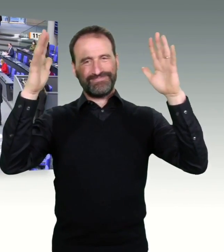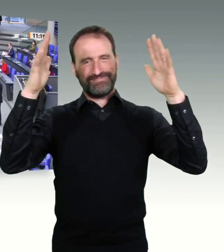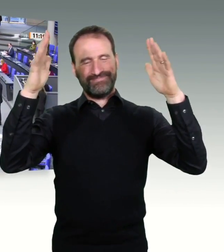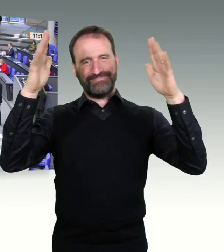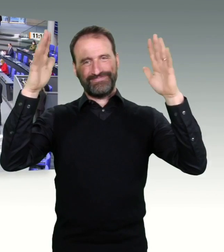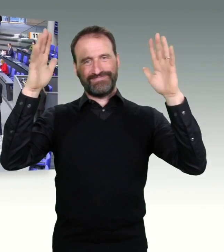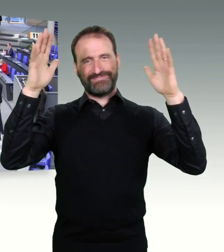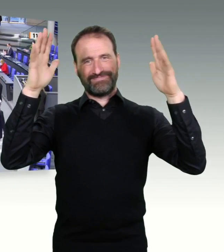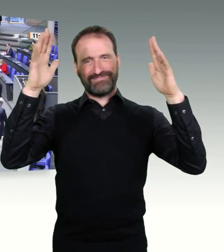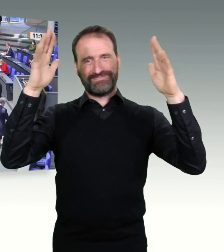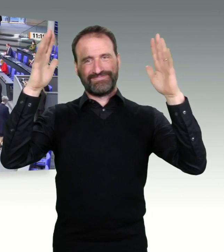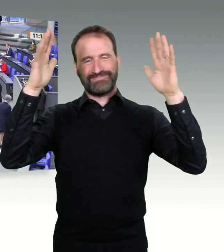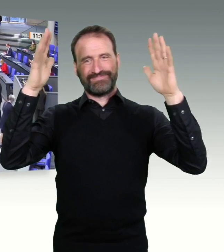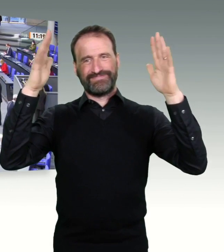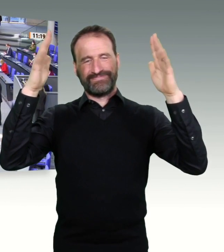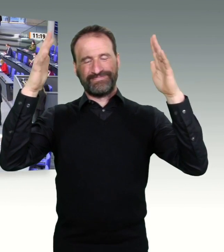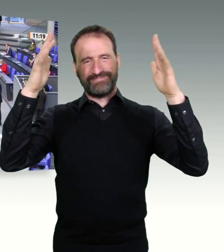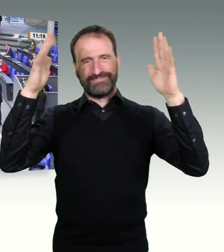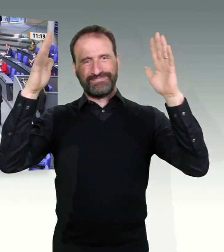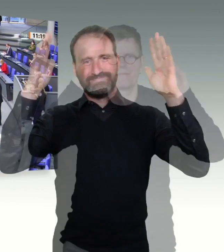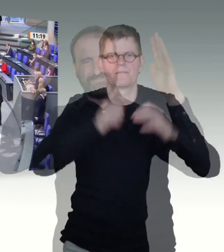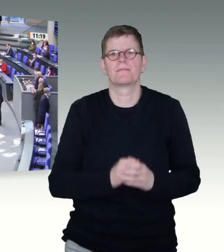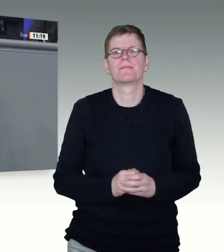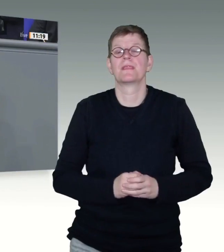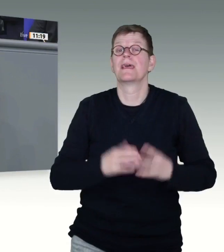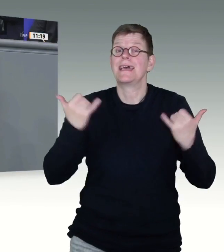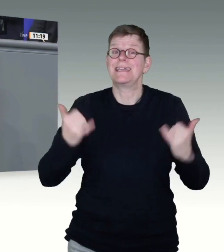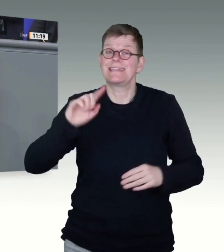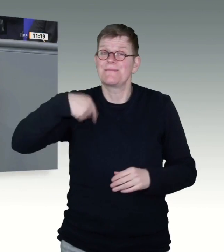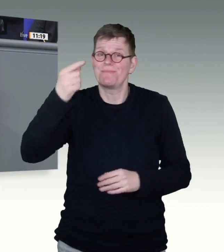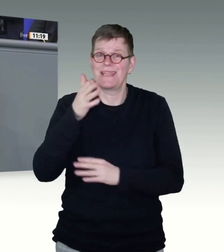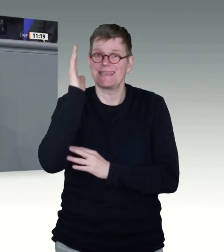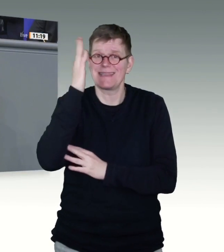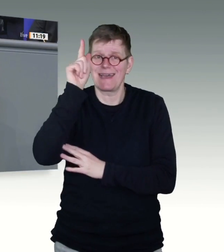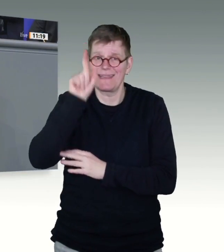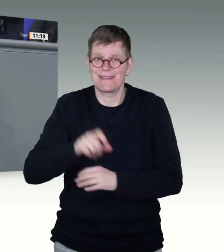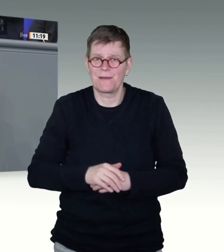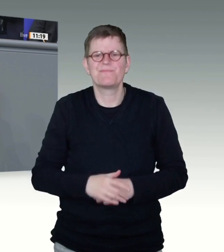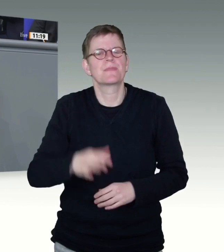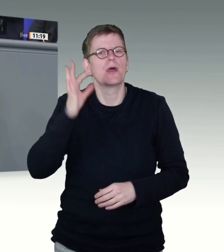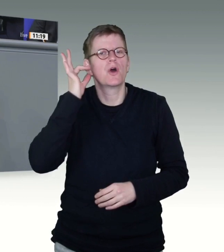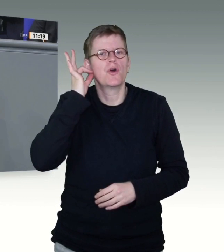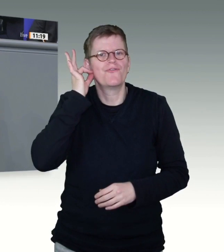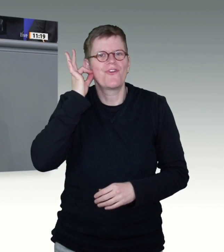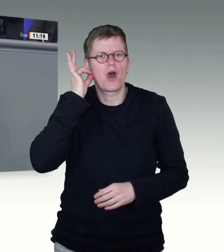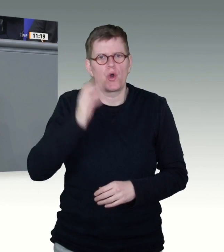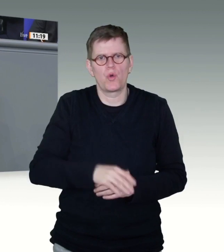Beginn der Impfkampagne gesagt, und ich zitiere, es wird am Anfang ruckeln. Wir sind bestens